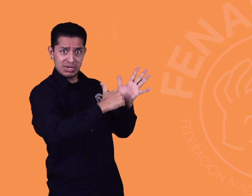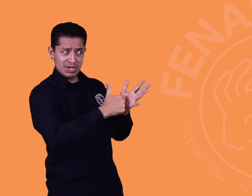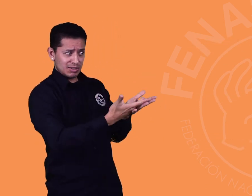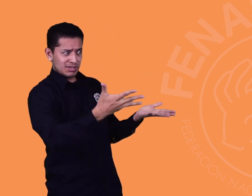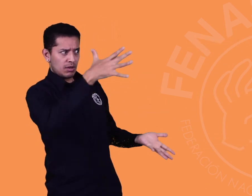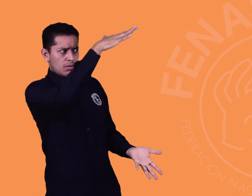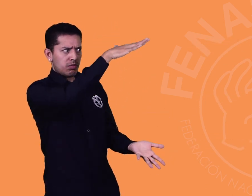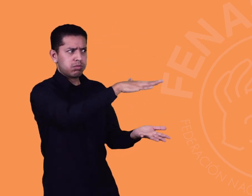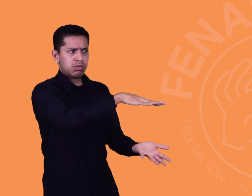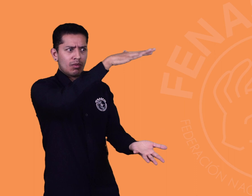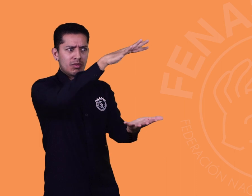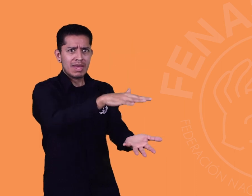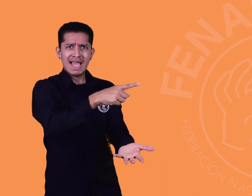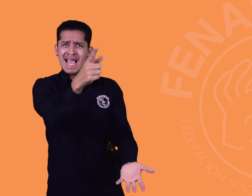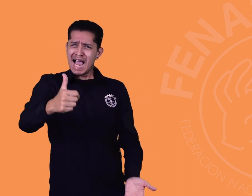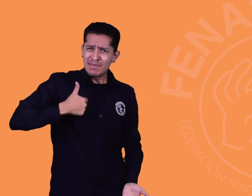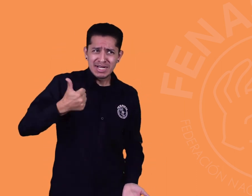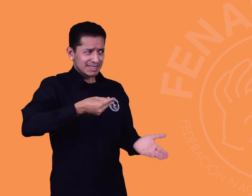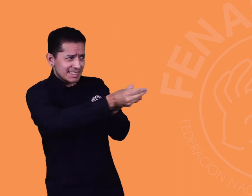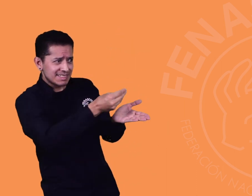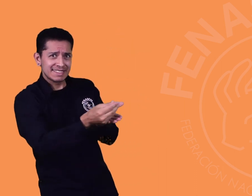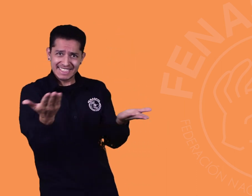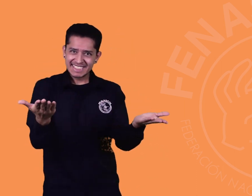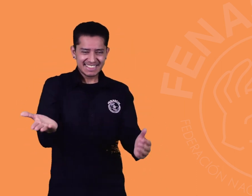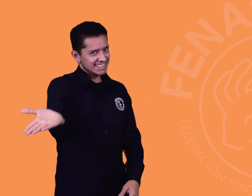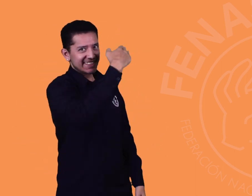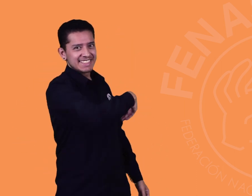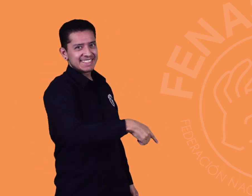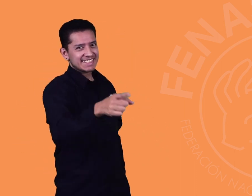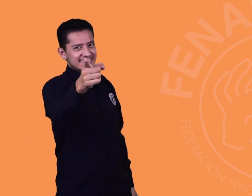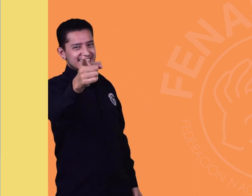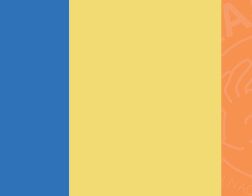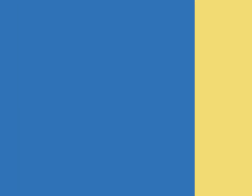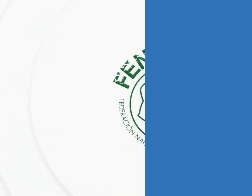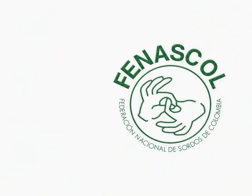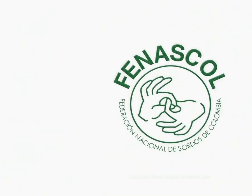productos se acaban, así que ven y obtén el tuyo. ¡Vamos! ¡Vamos!